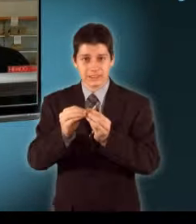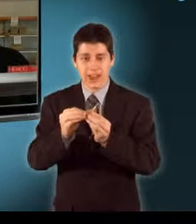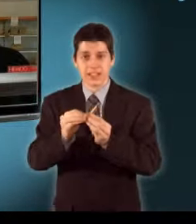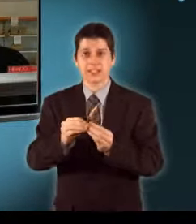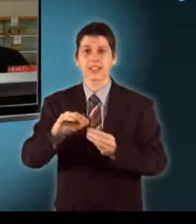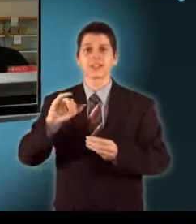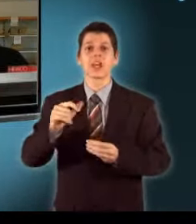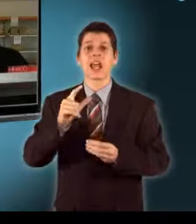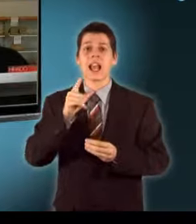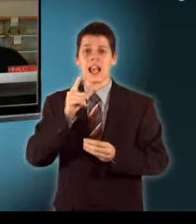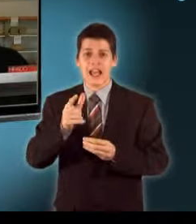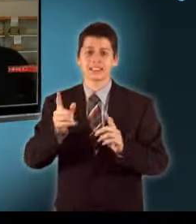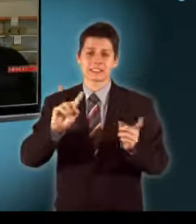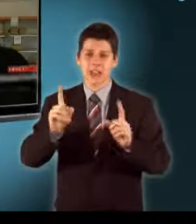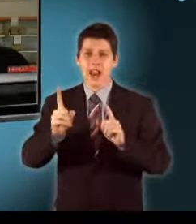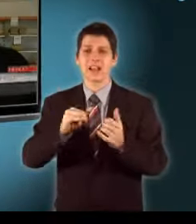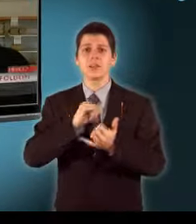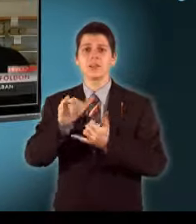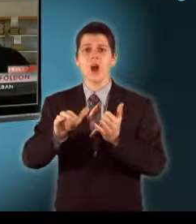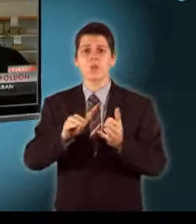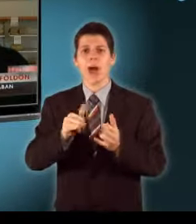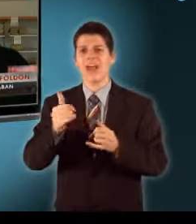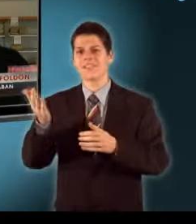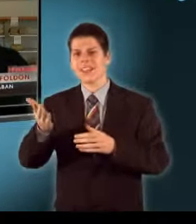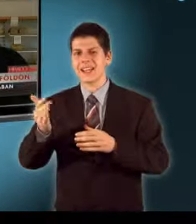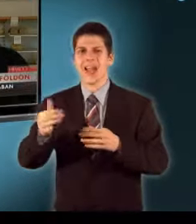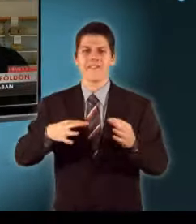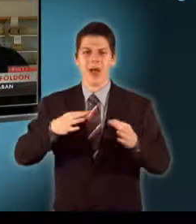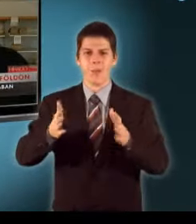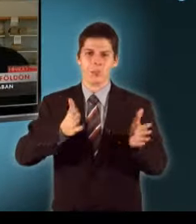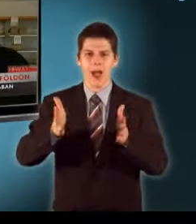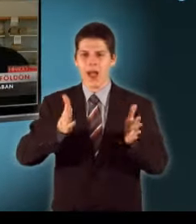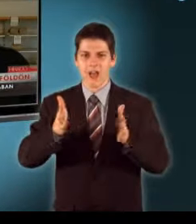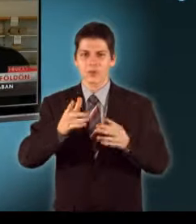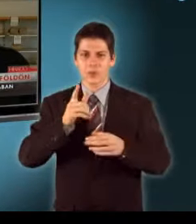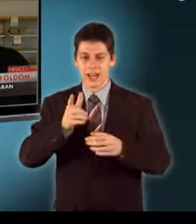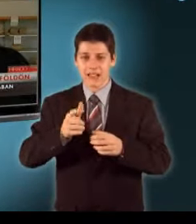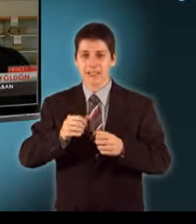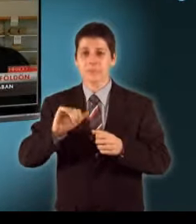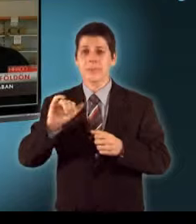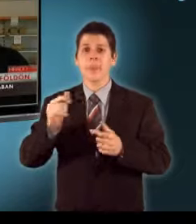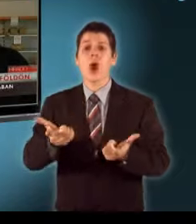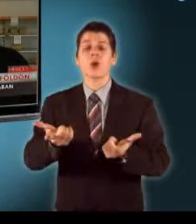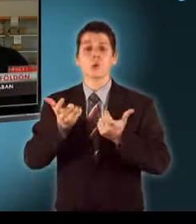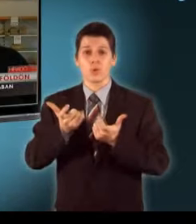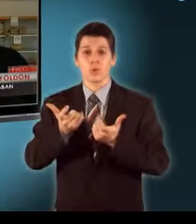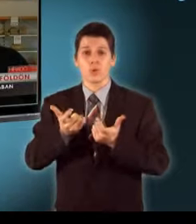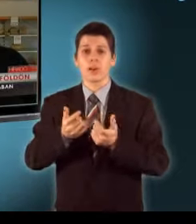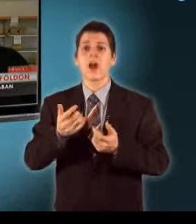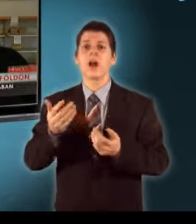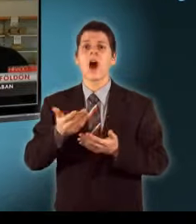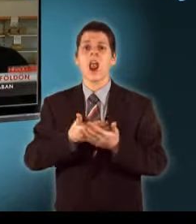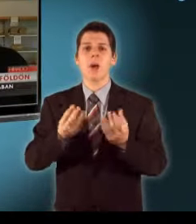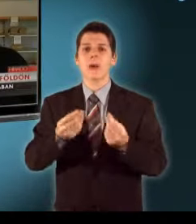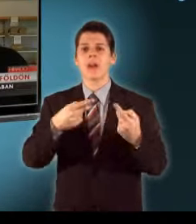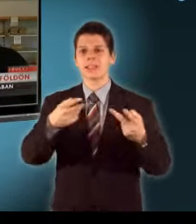a megjelenése várhatóan január vége, februárra tehető Függ mindez attól, hogy